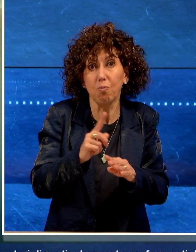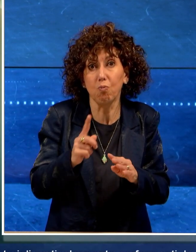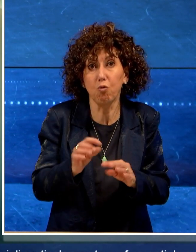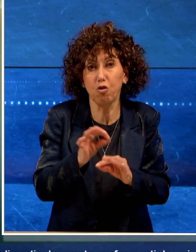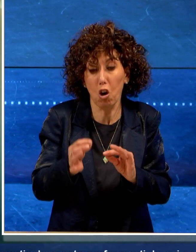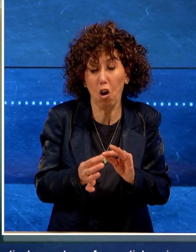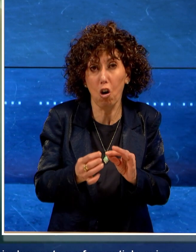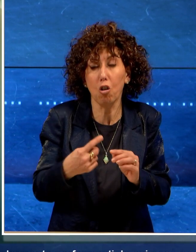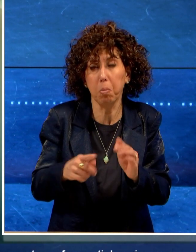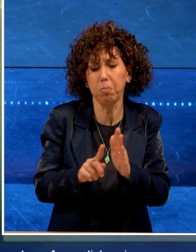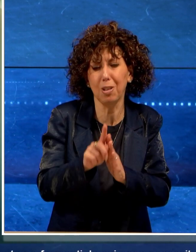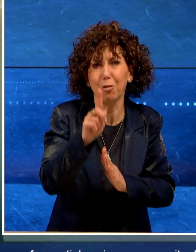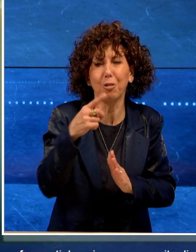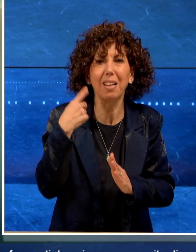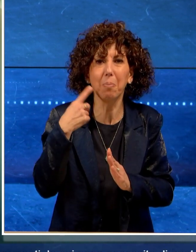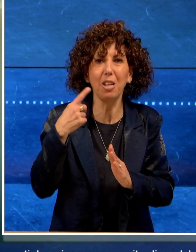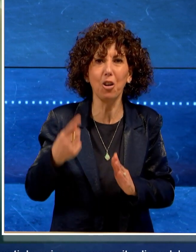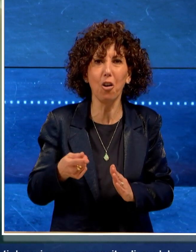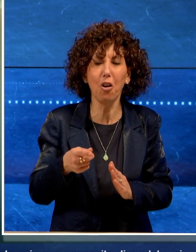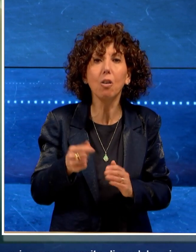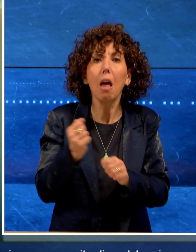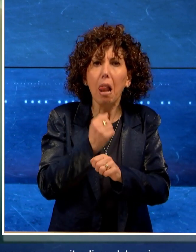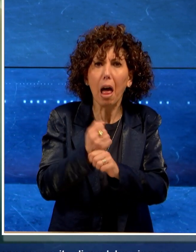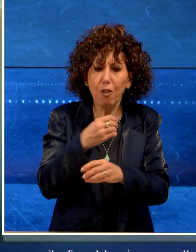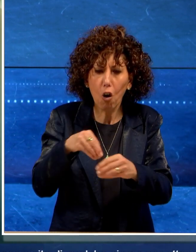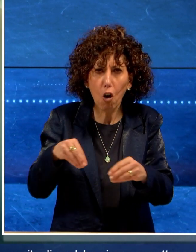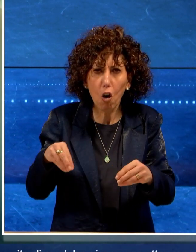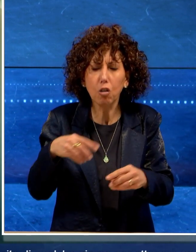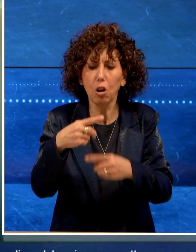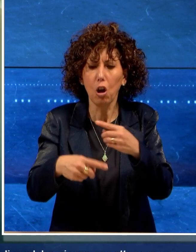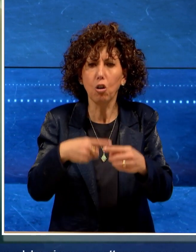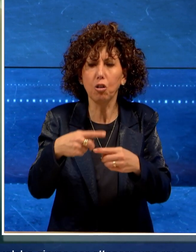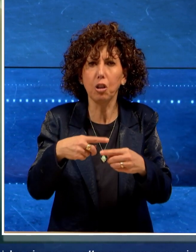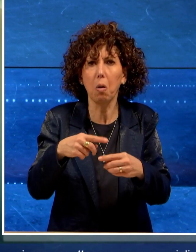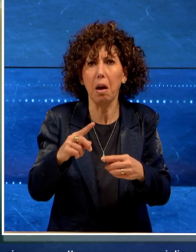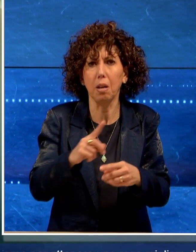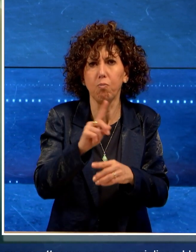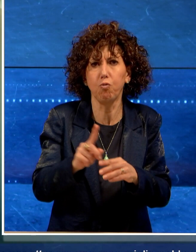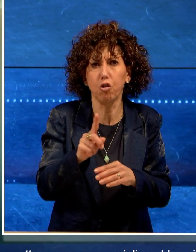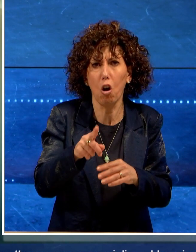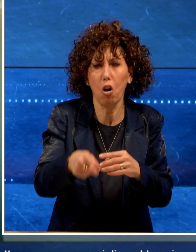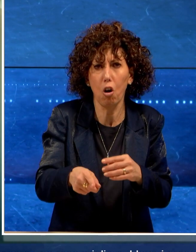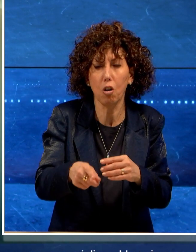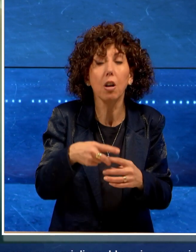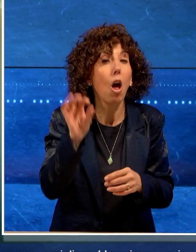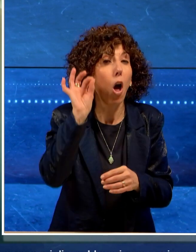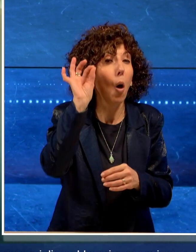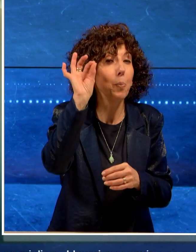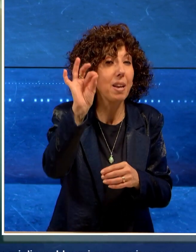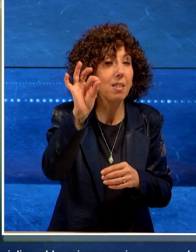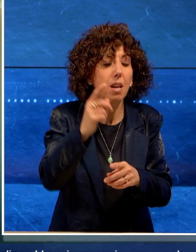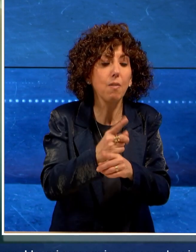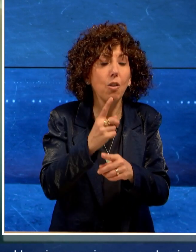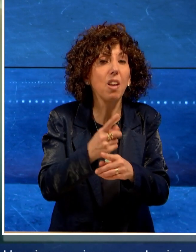per ottenere una resa migliore. I lavori proseguiranno per alcuni giorni con la finalità di